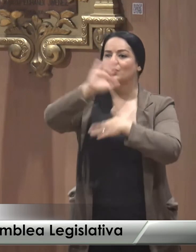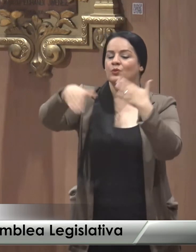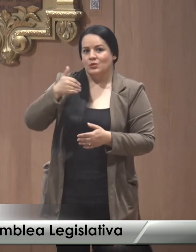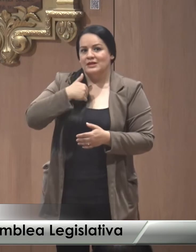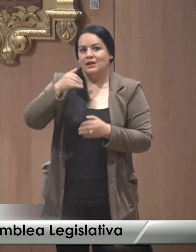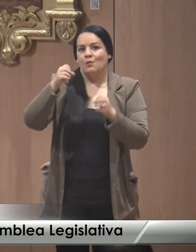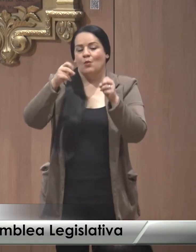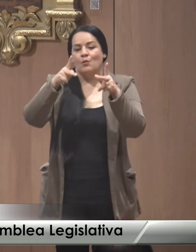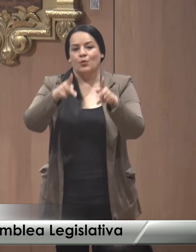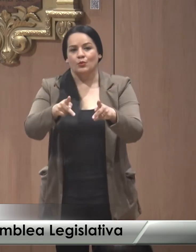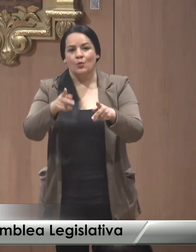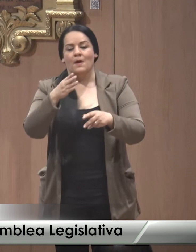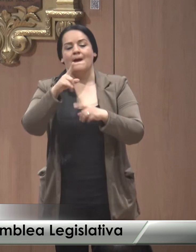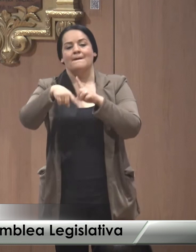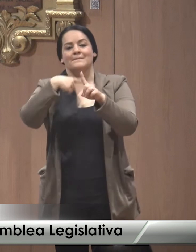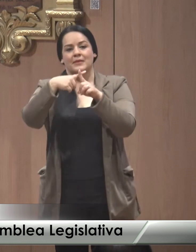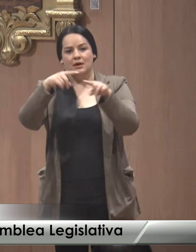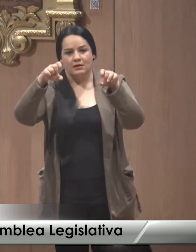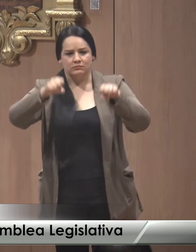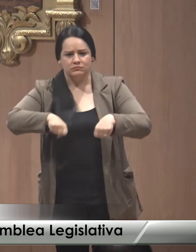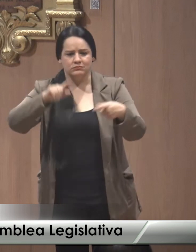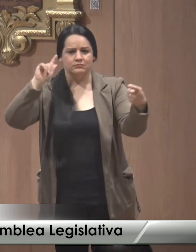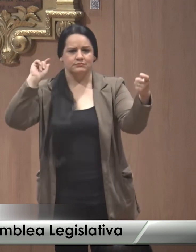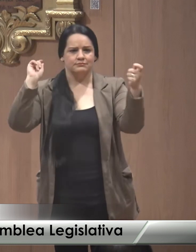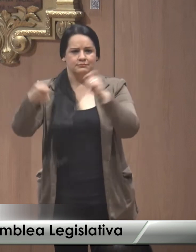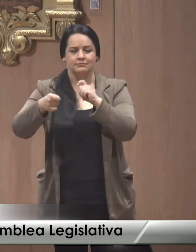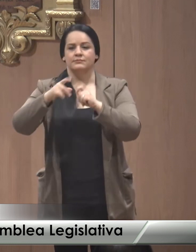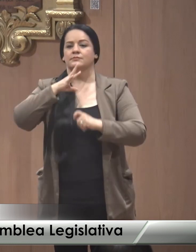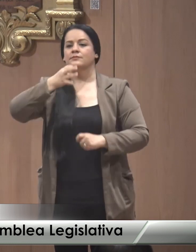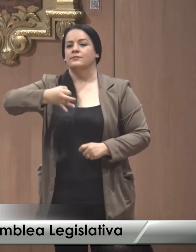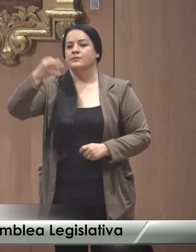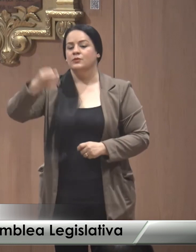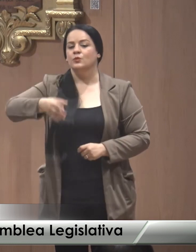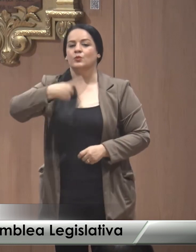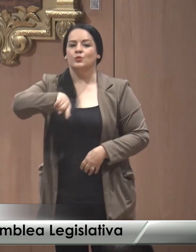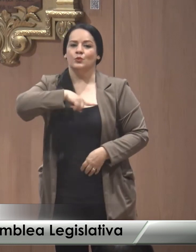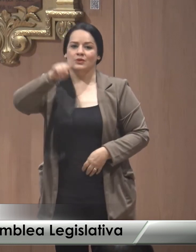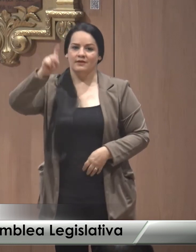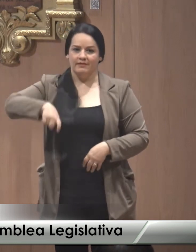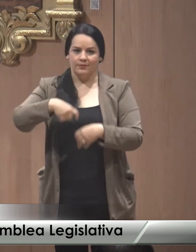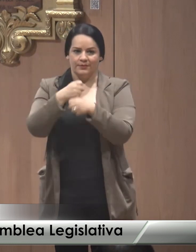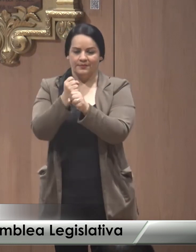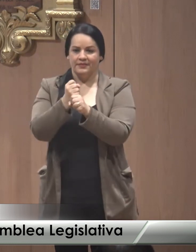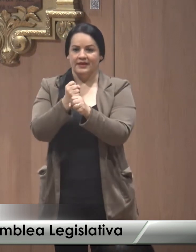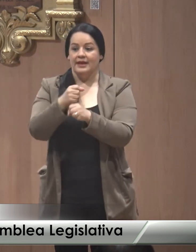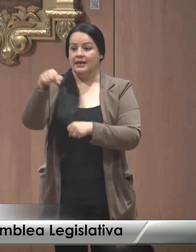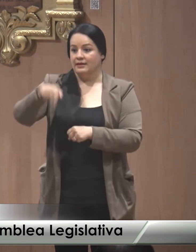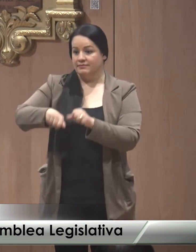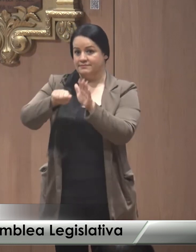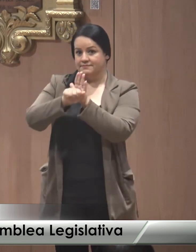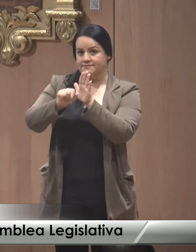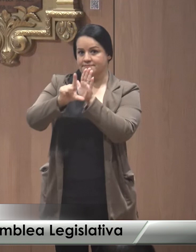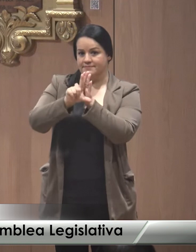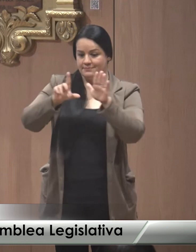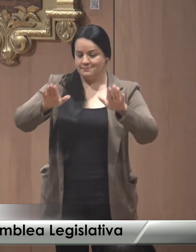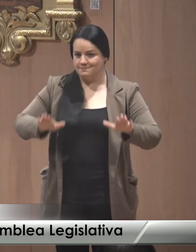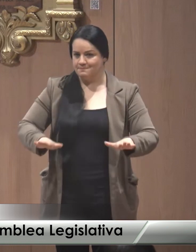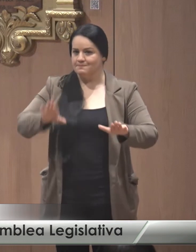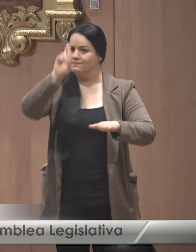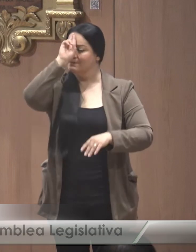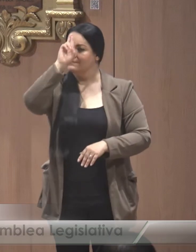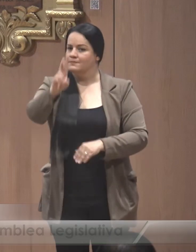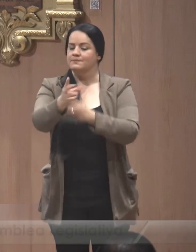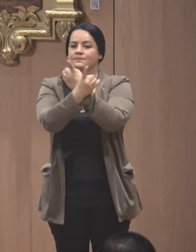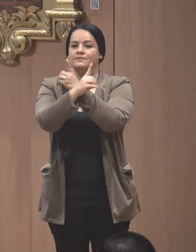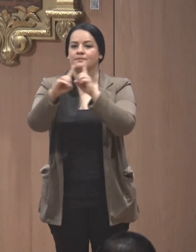posible. La gerente de prensa institucional, Rocibel Barrantes Barrantes, sostuvo. En la Asamblea Legislativa se respeta